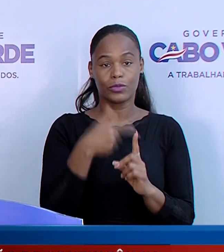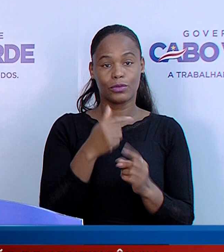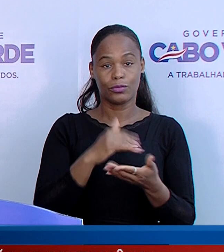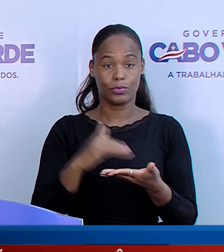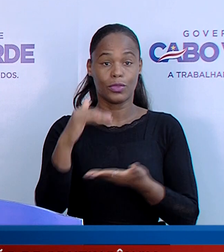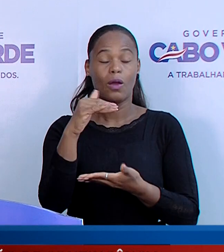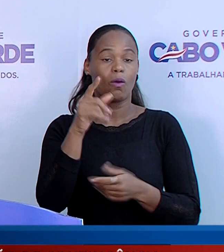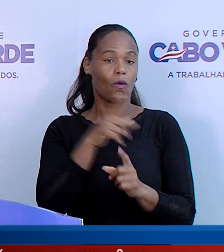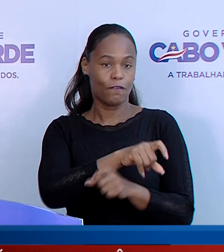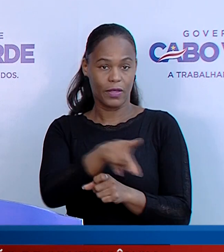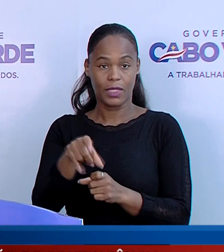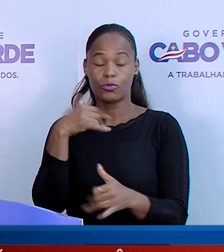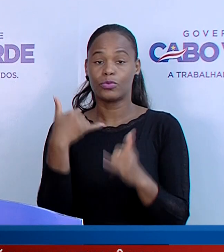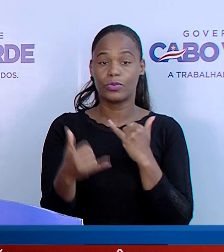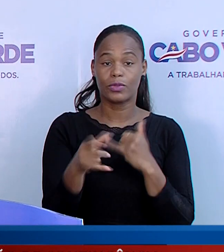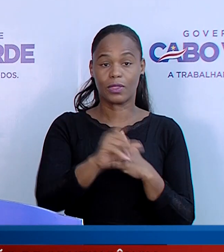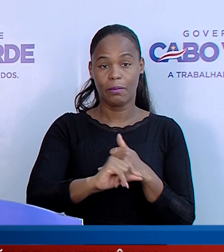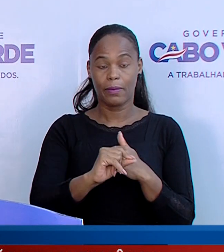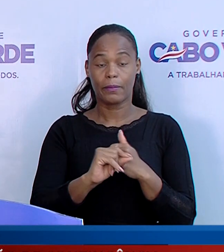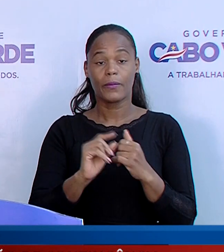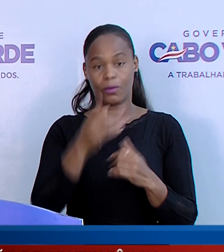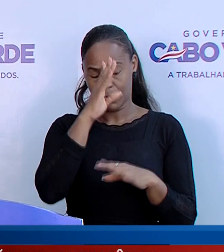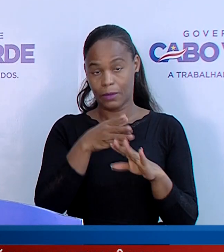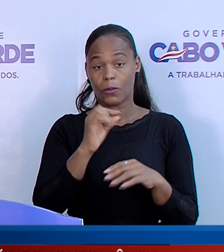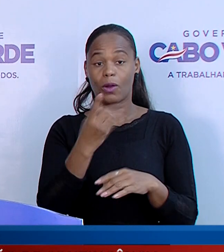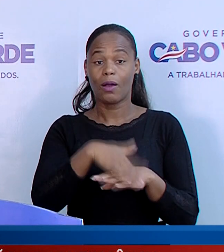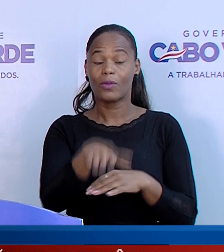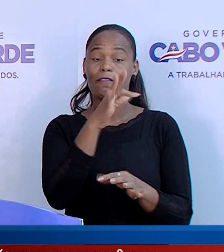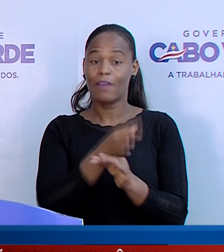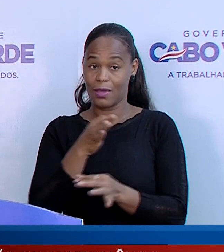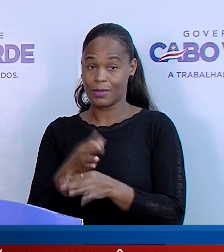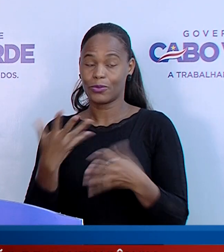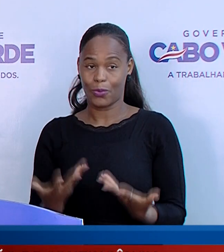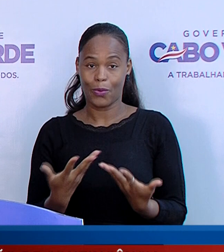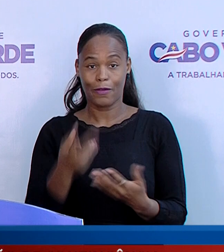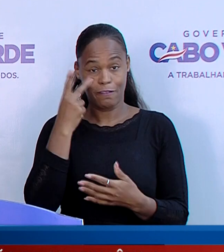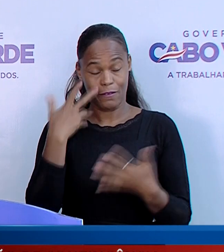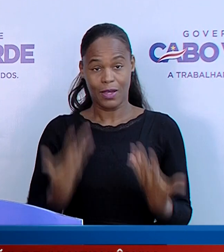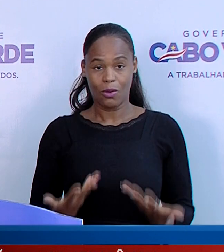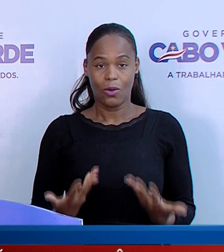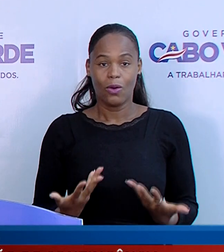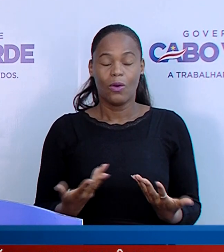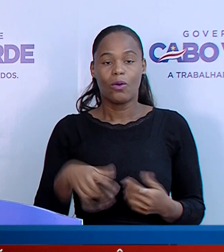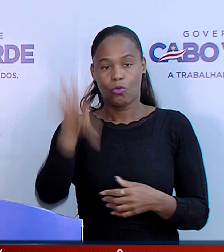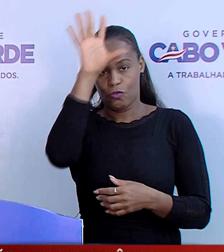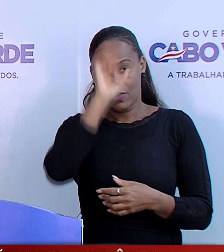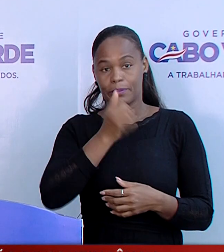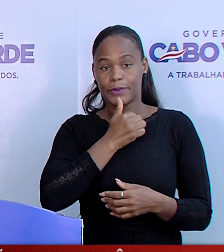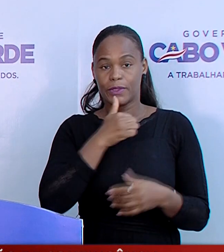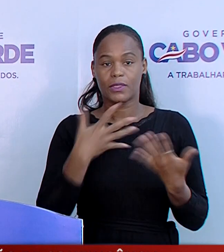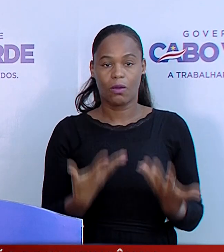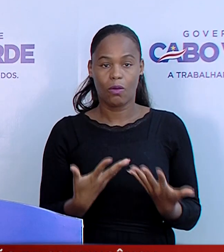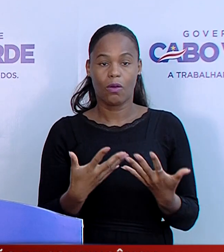Covid-19 e os riscos derivados do período das festas que se vive, o Governo decidiu